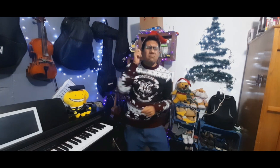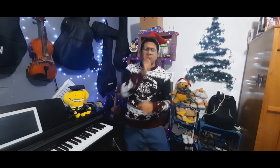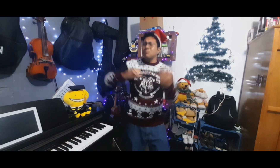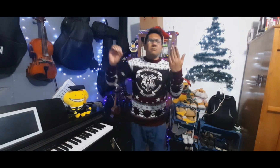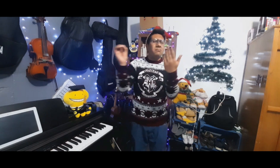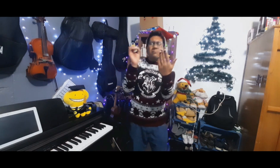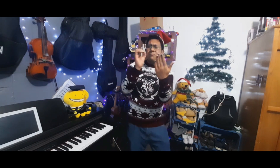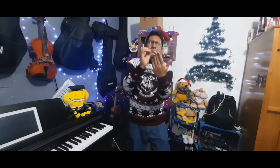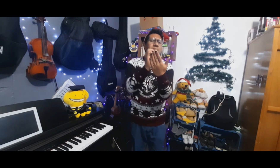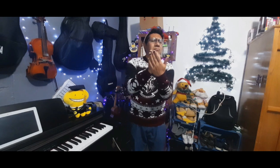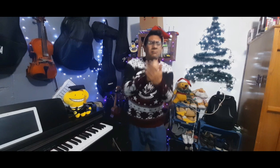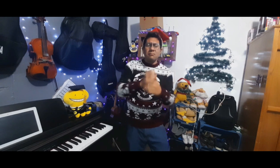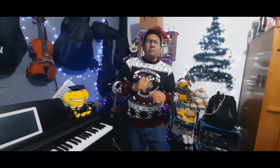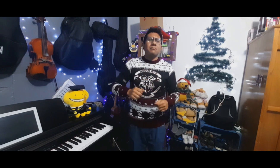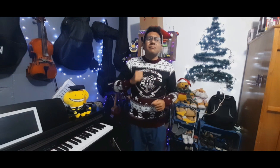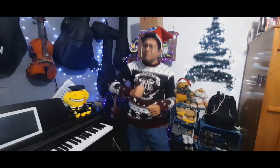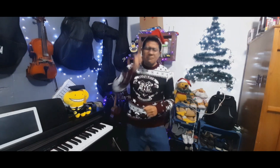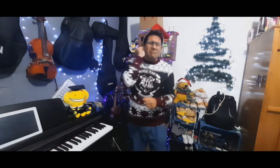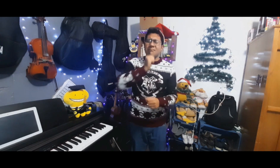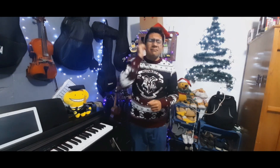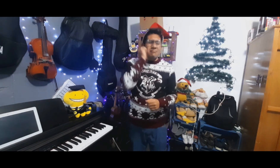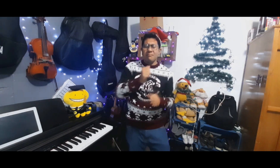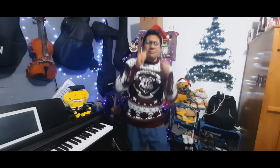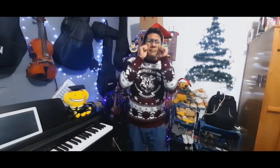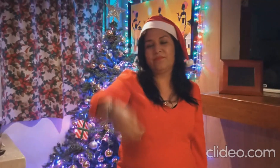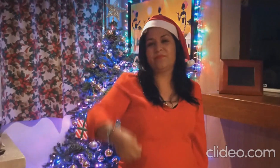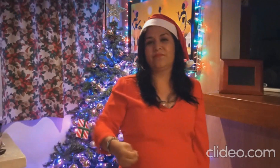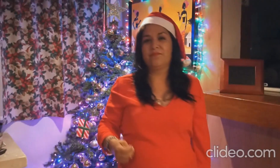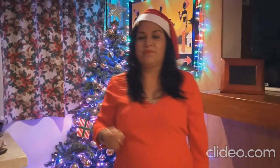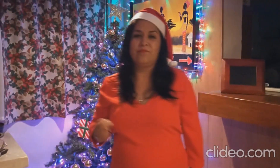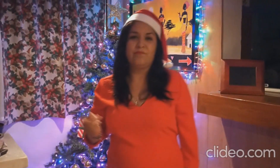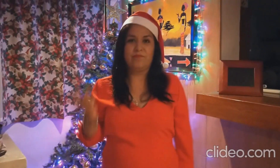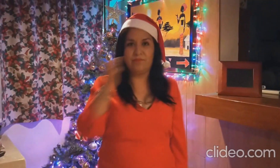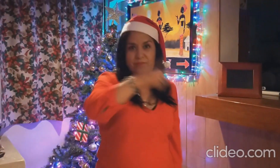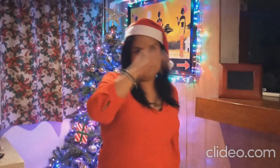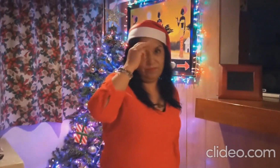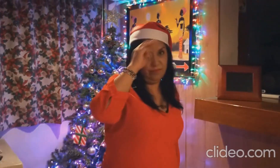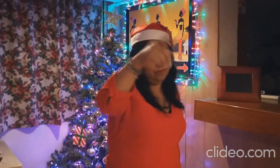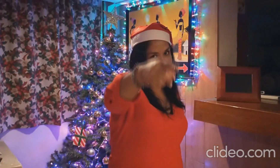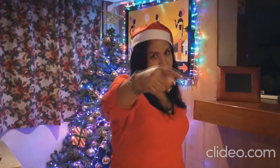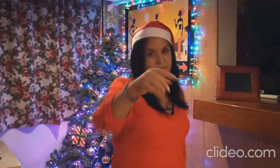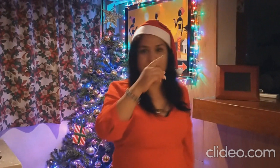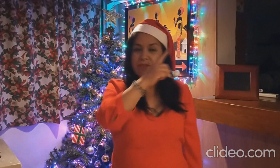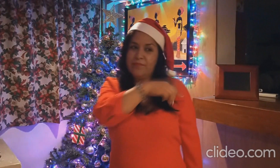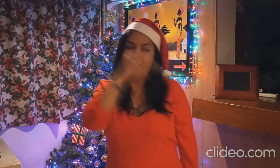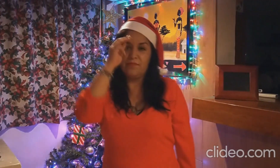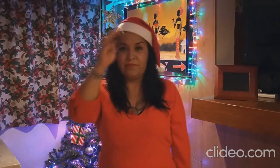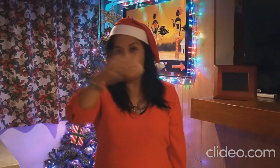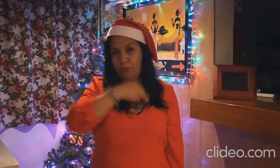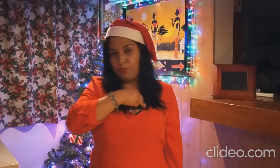ocultarte de él, pues siempre te verás Él sabe de ti, él sabe de mí,